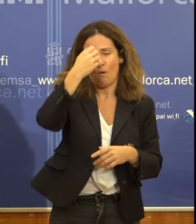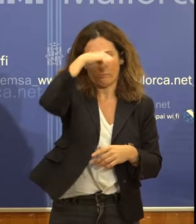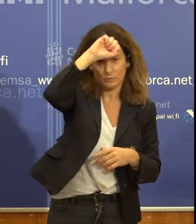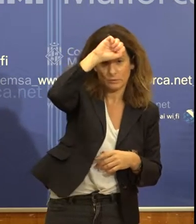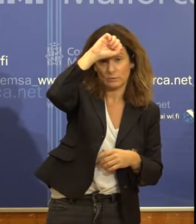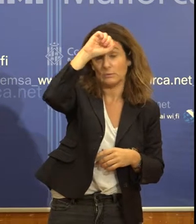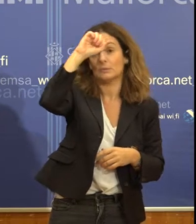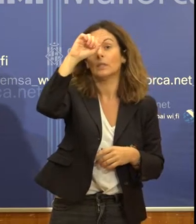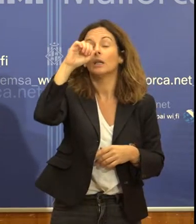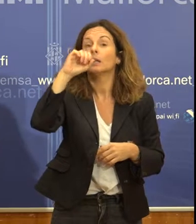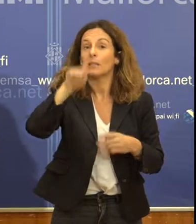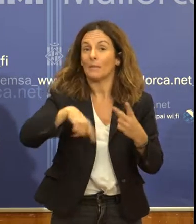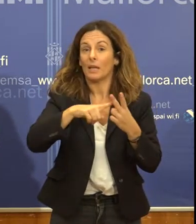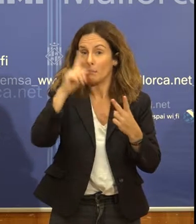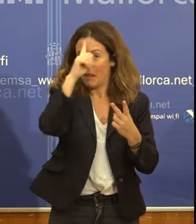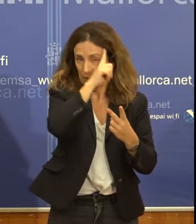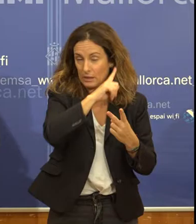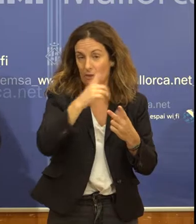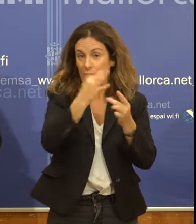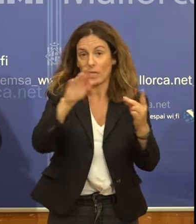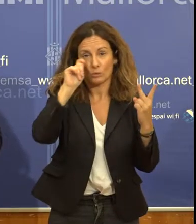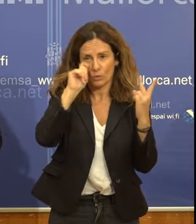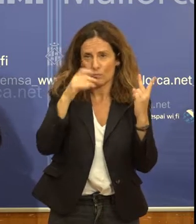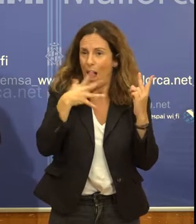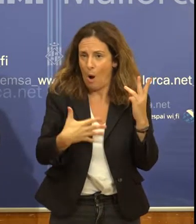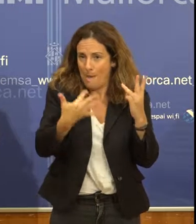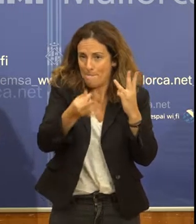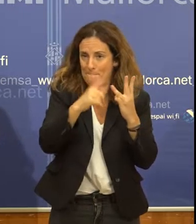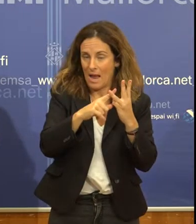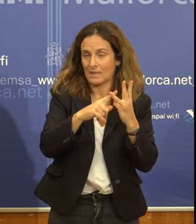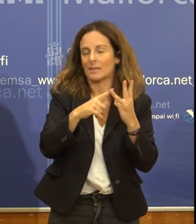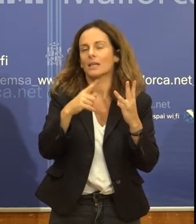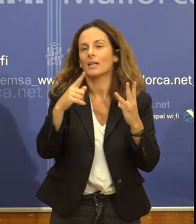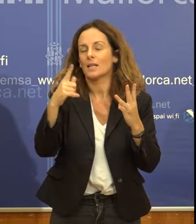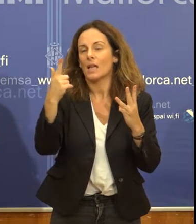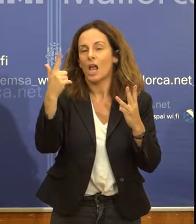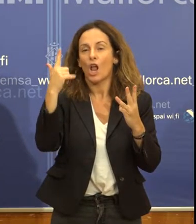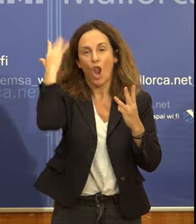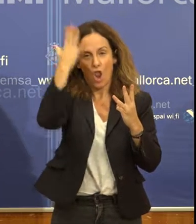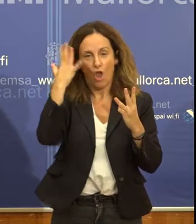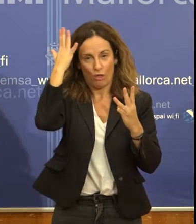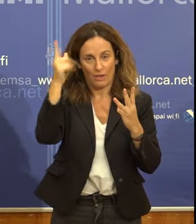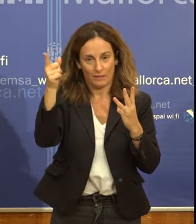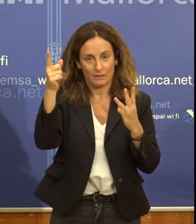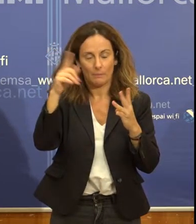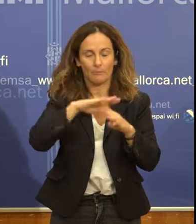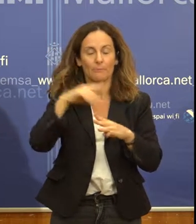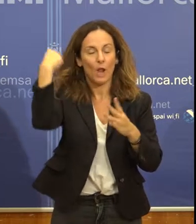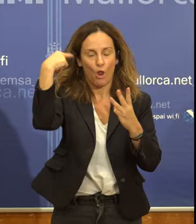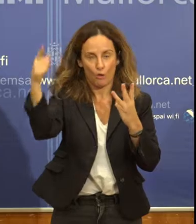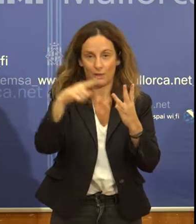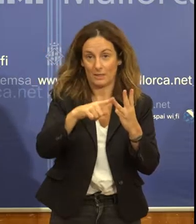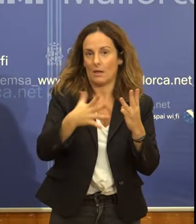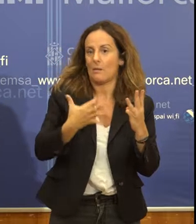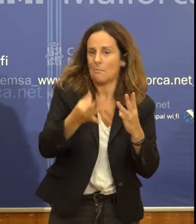vam complementar la nostra presència en aquestes fires amb l'artesania. La telellengua ha estat protagonista tot l'any, per tant,